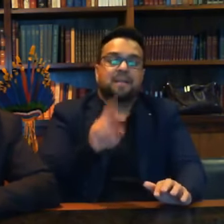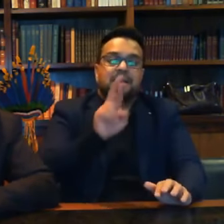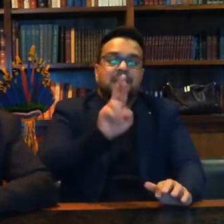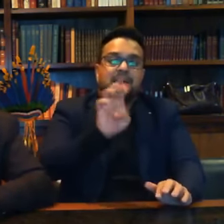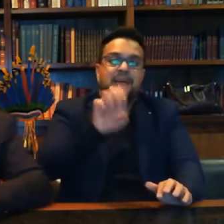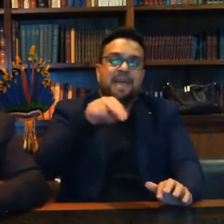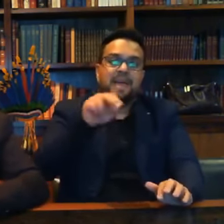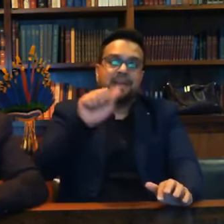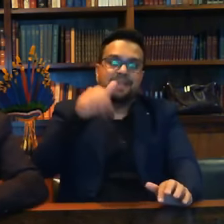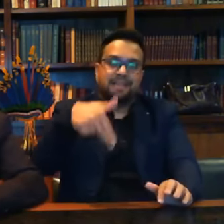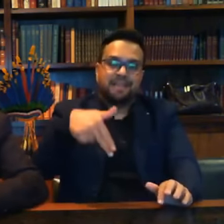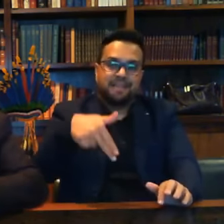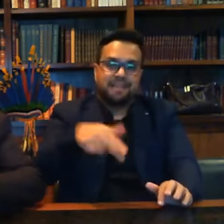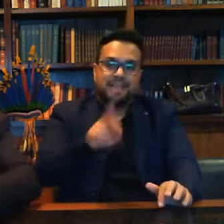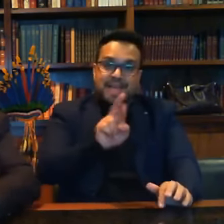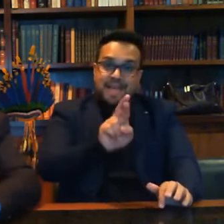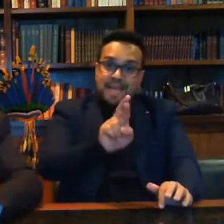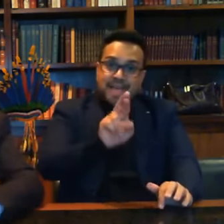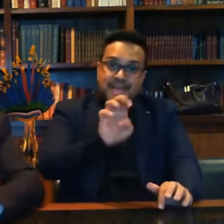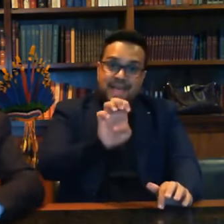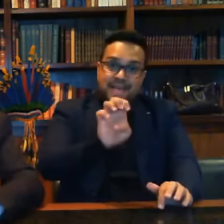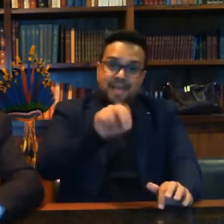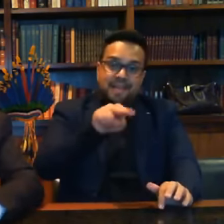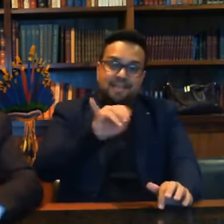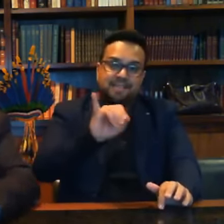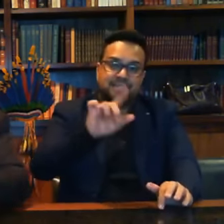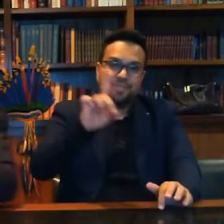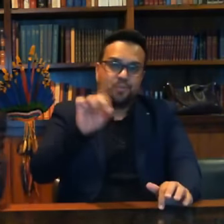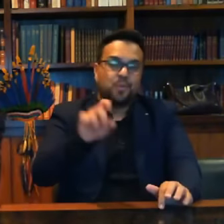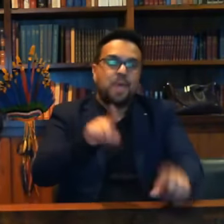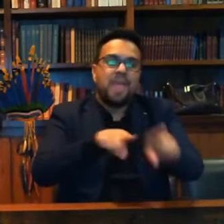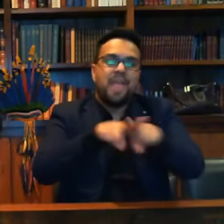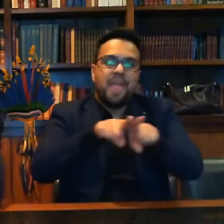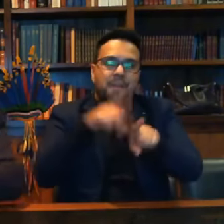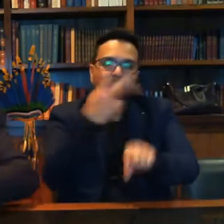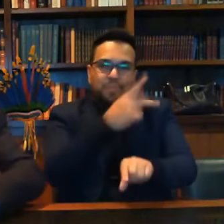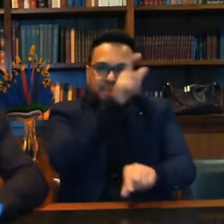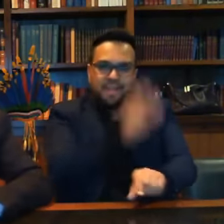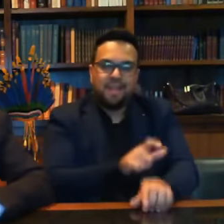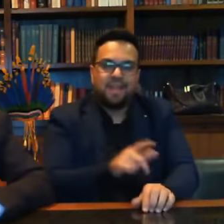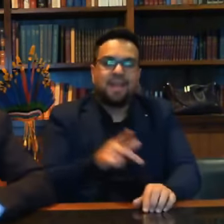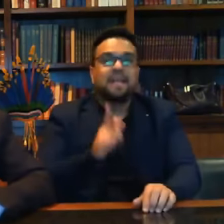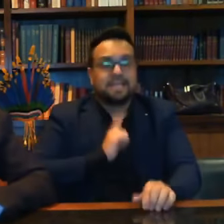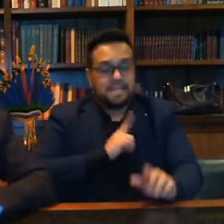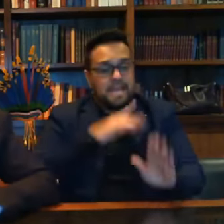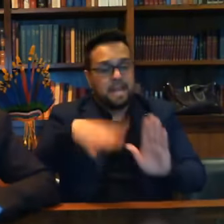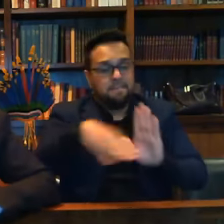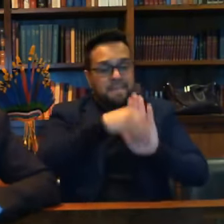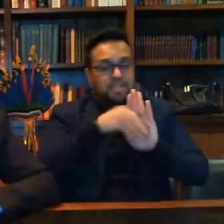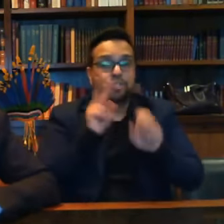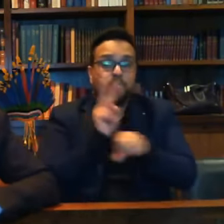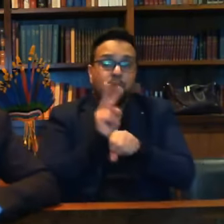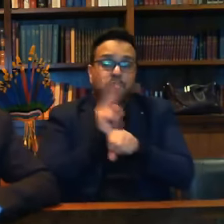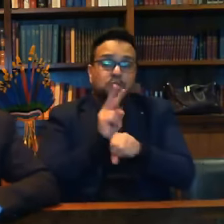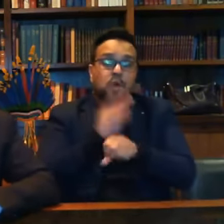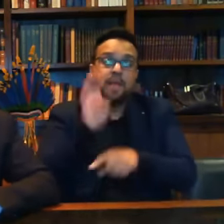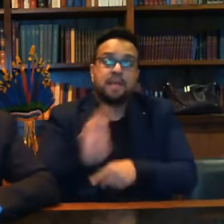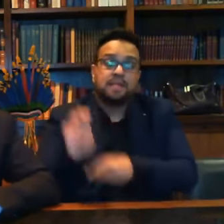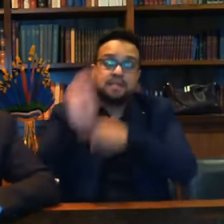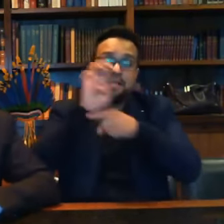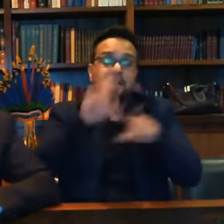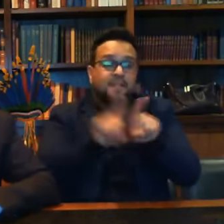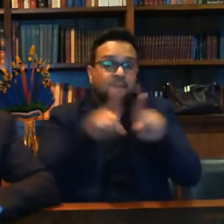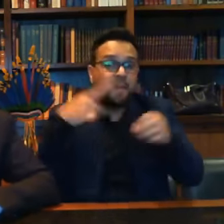PCdoB que dizia ali na emenda deles há uma medida para a visão era nossa que estados e municípios